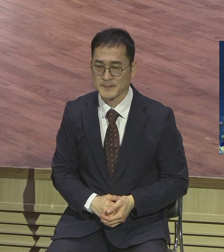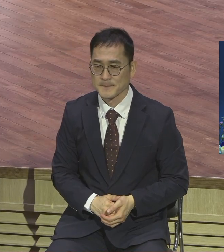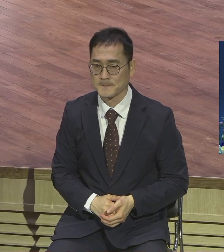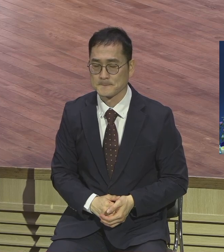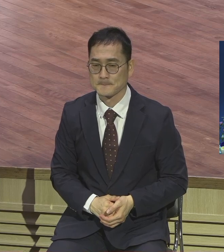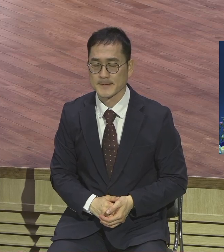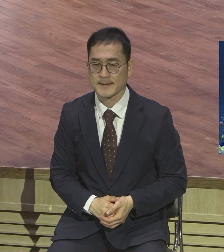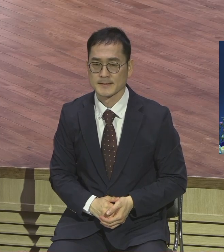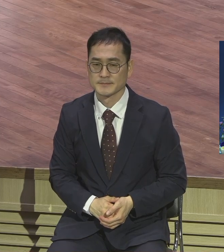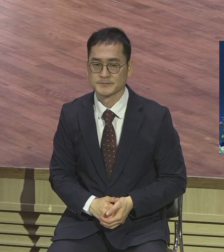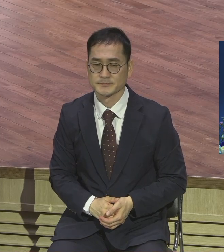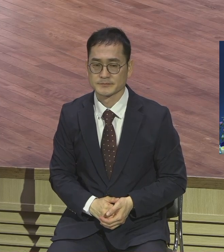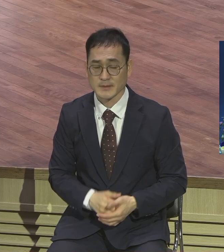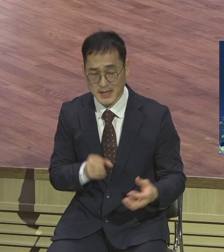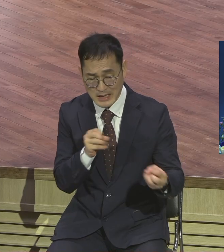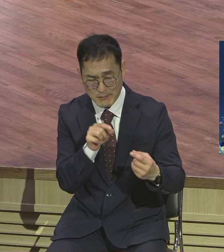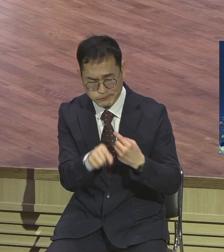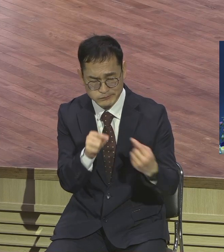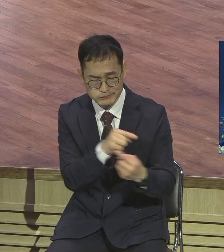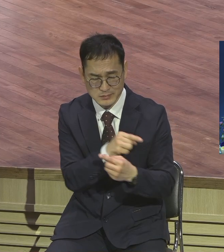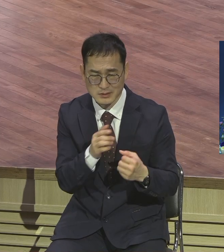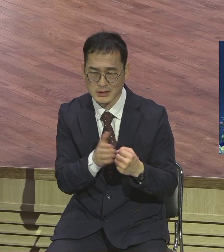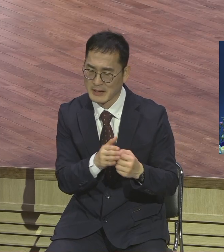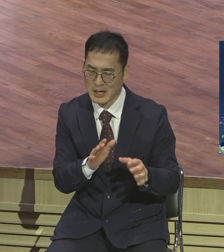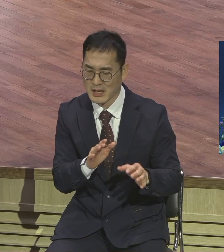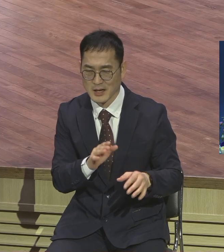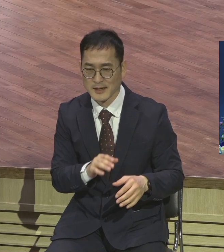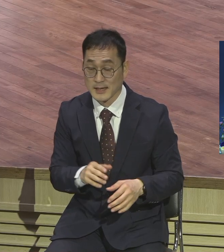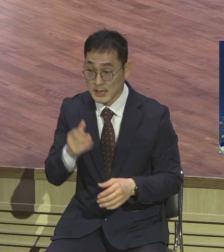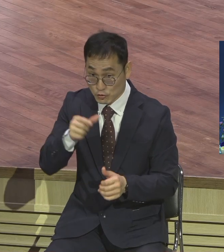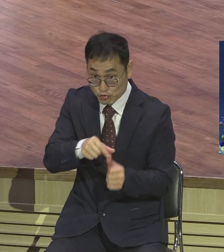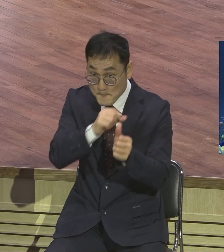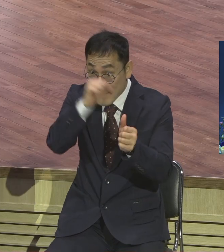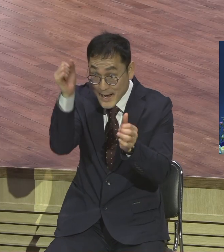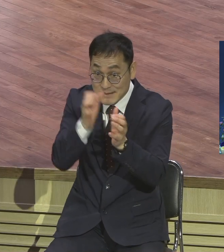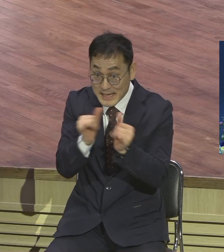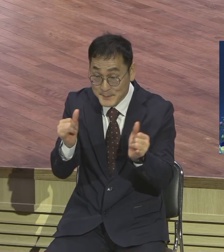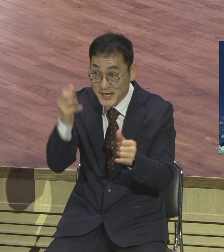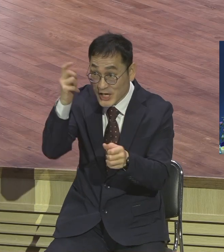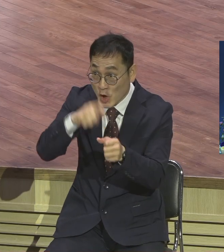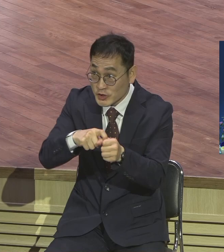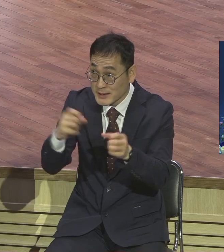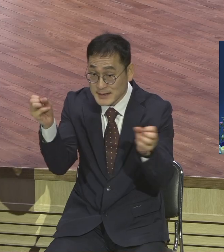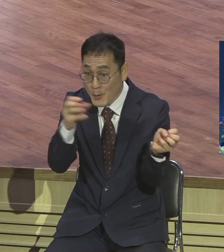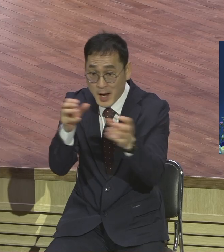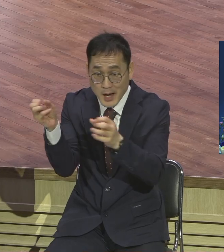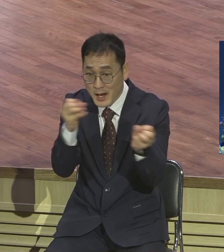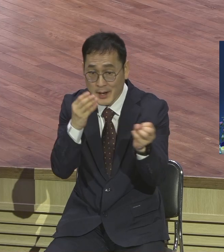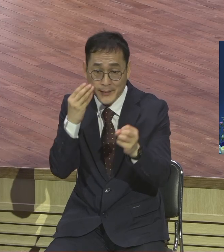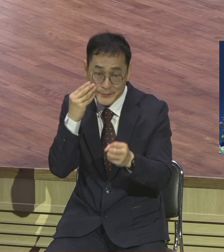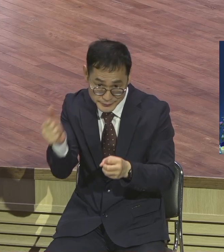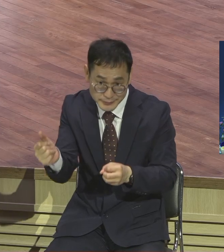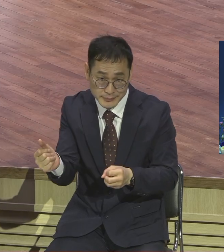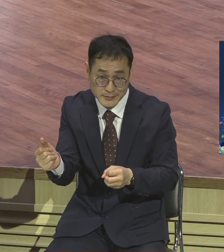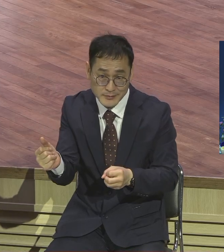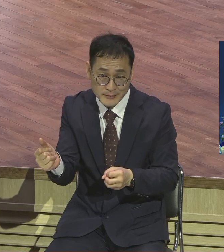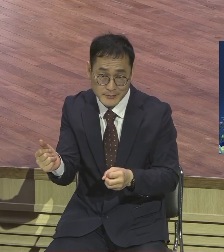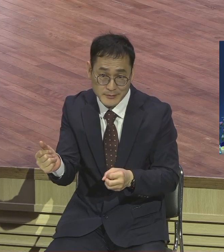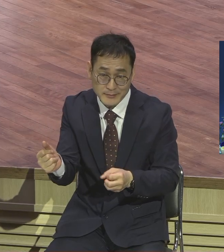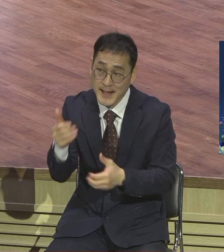대화가 지속이 안됩니다 구원 받은 사람은 영적인 말이 계속 된단 말이에요 그래야 하나님이라면 하나님이